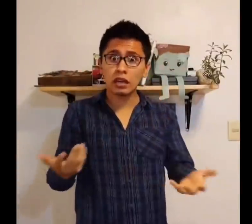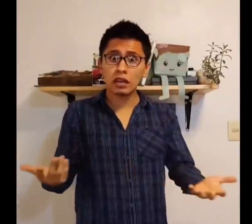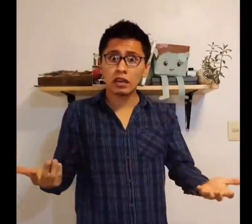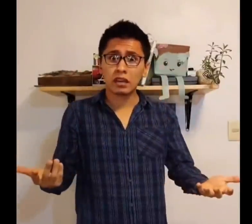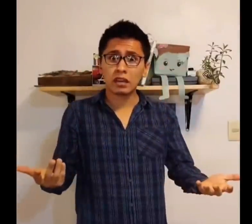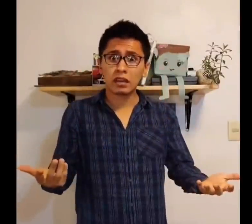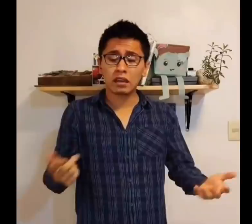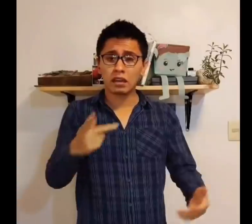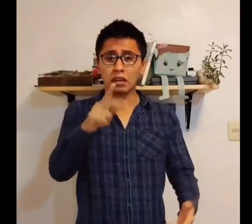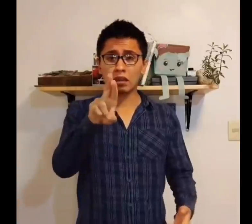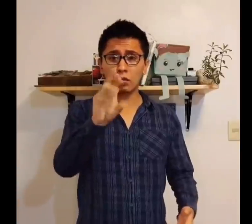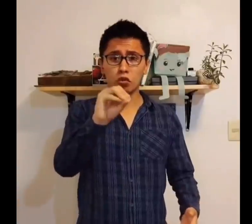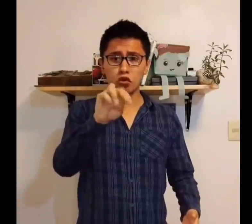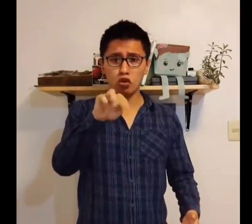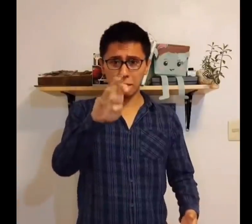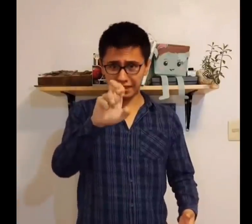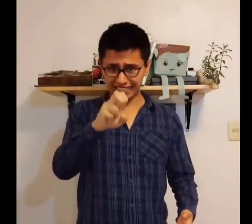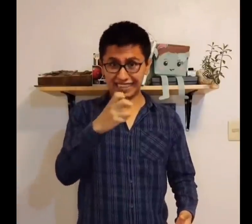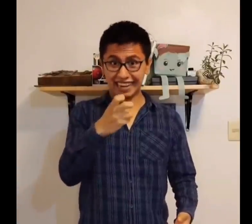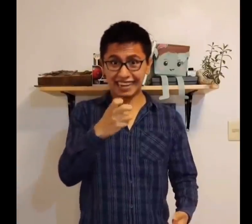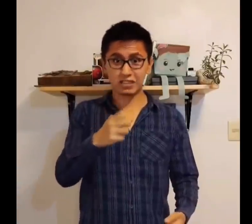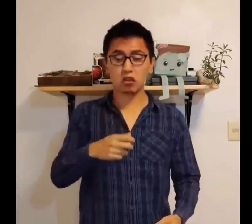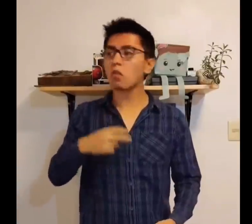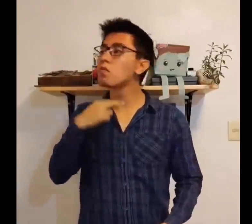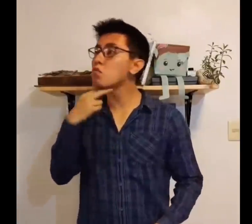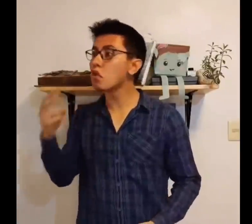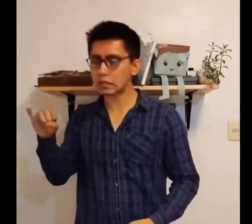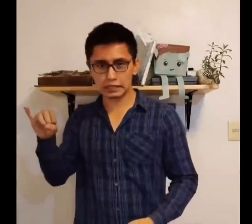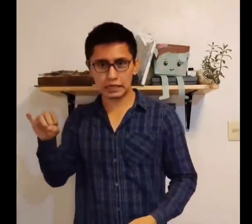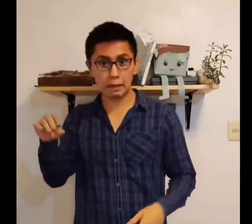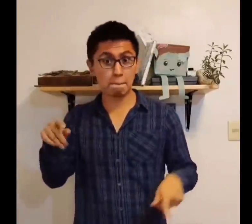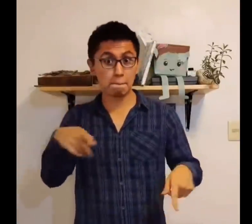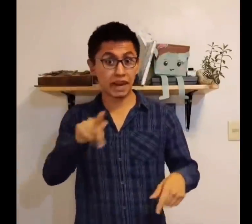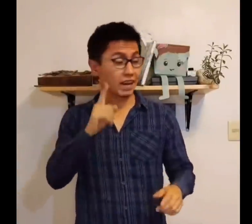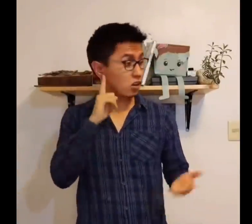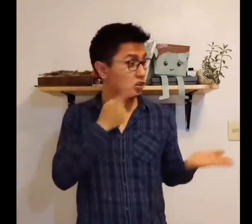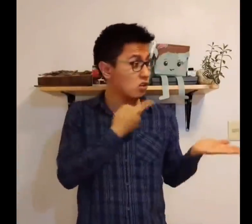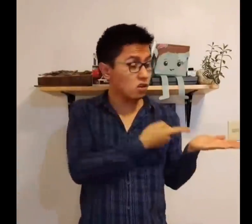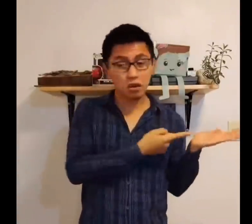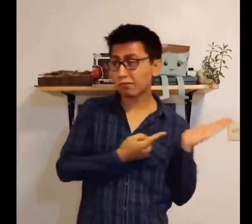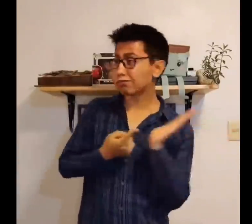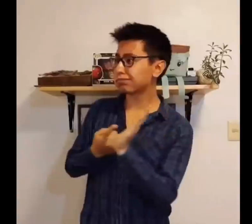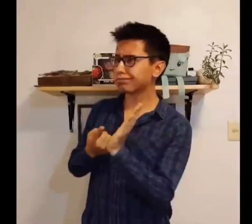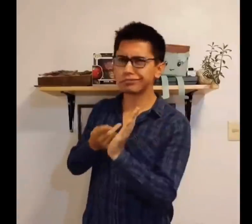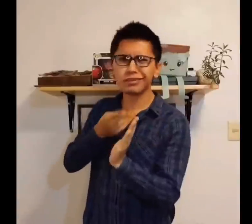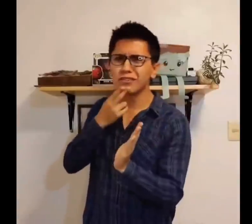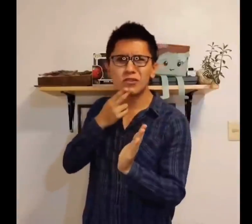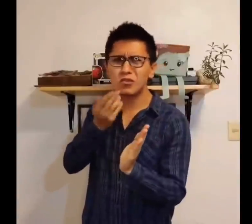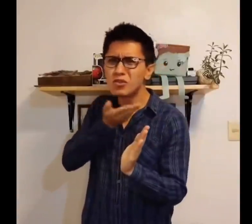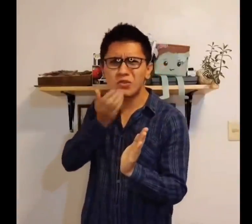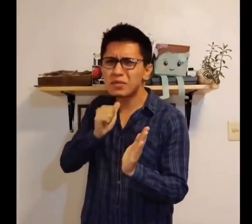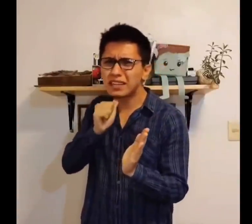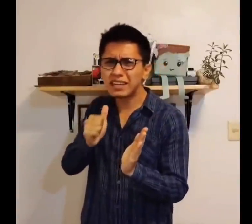usar mal la lengua de señas al intentar usar los pronombres neutrales que identifican a las personas no binarias.